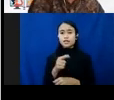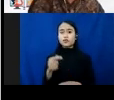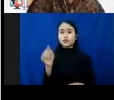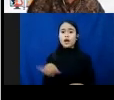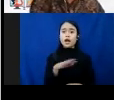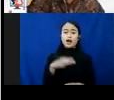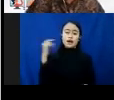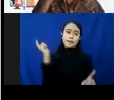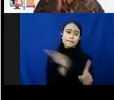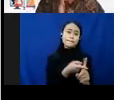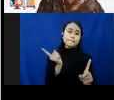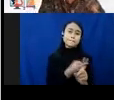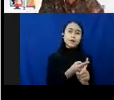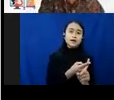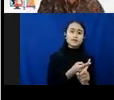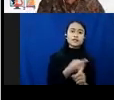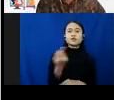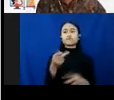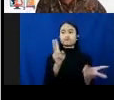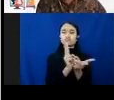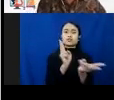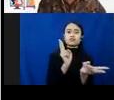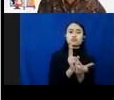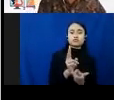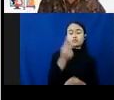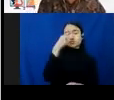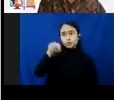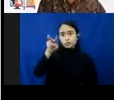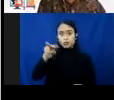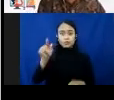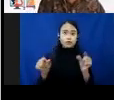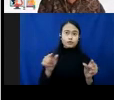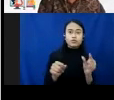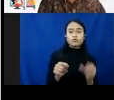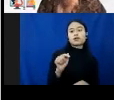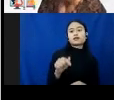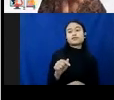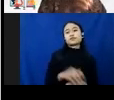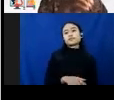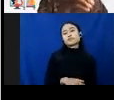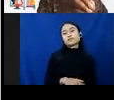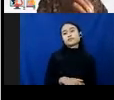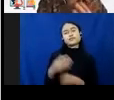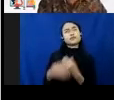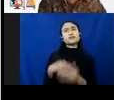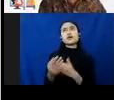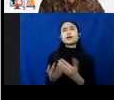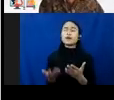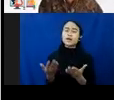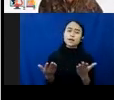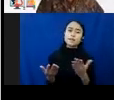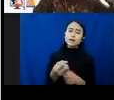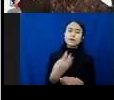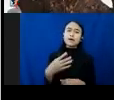ditonton oleh banyak orang. Pestubuhan atau penjabulan. Nah, itu live streaming. Nah, bagaimana mengintervensi mereka?